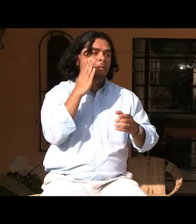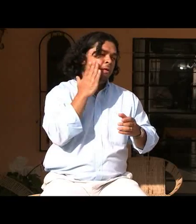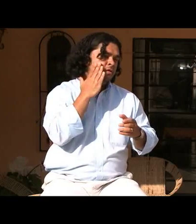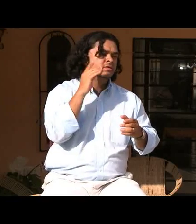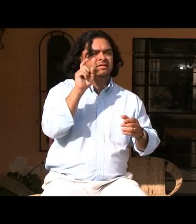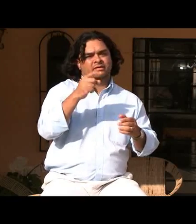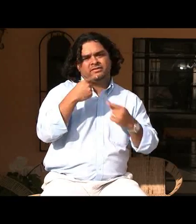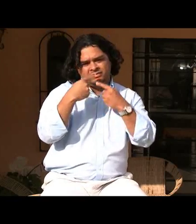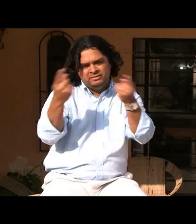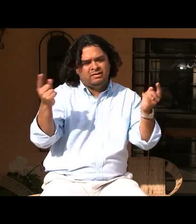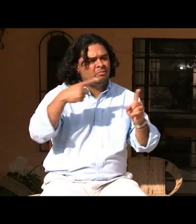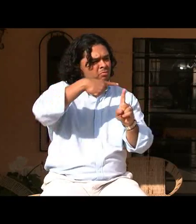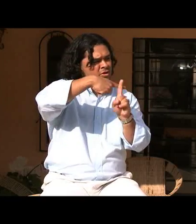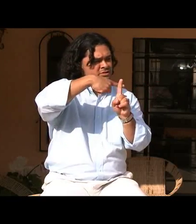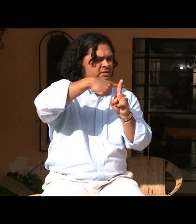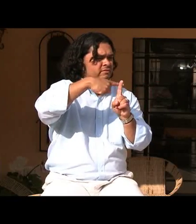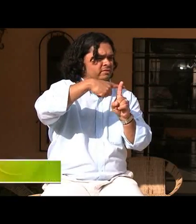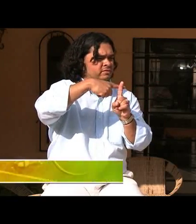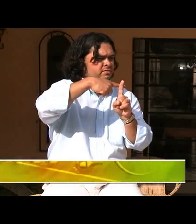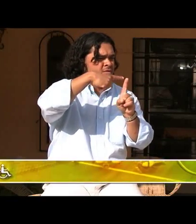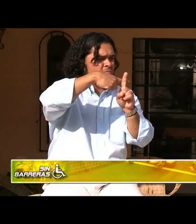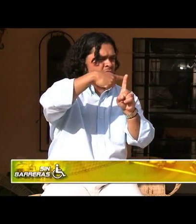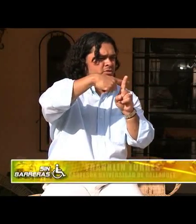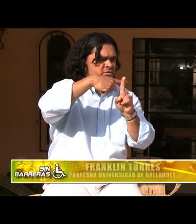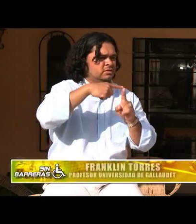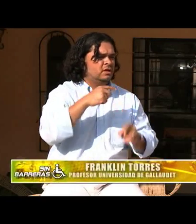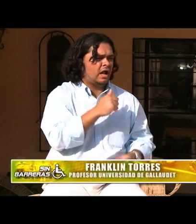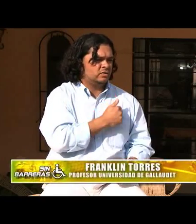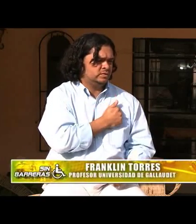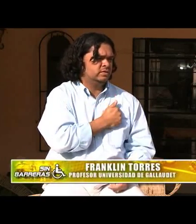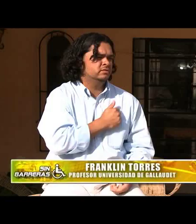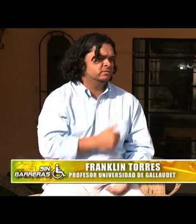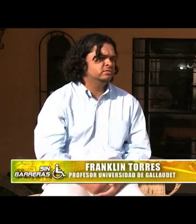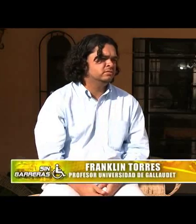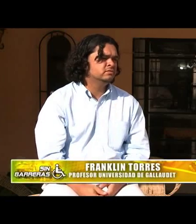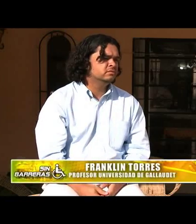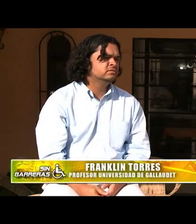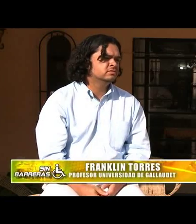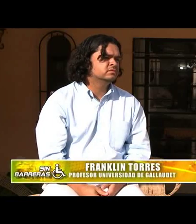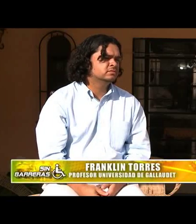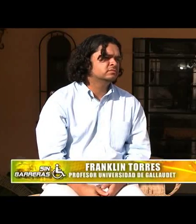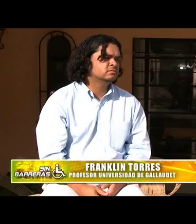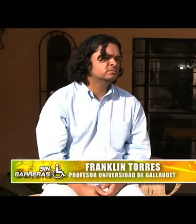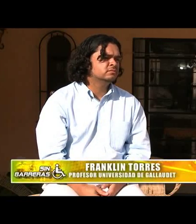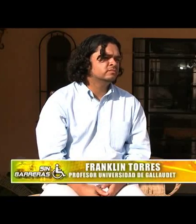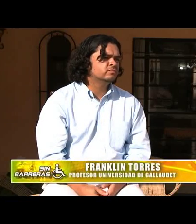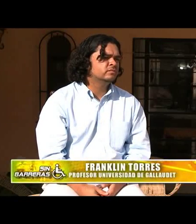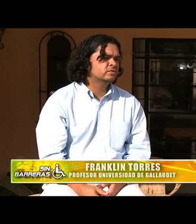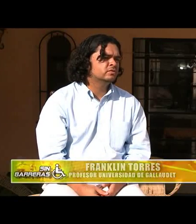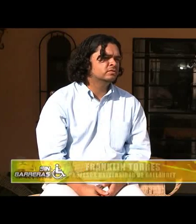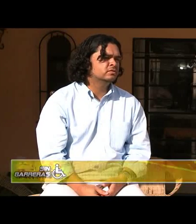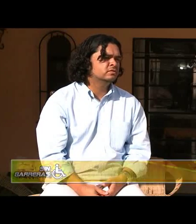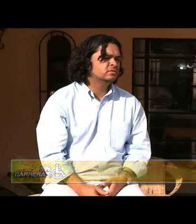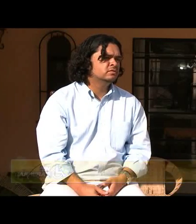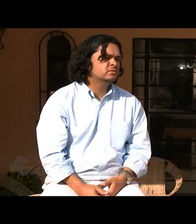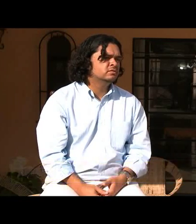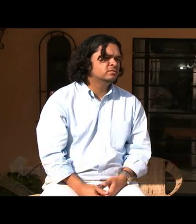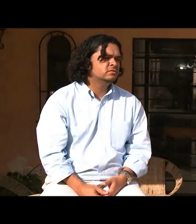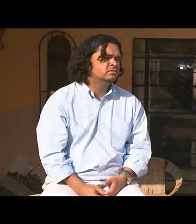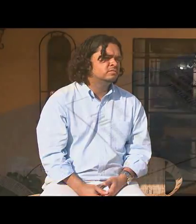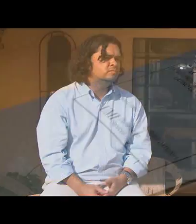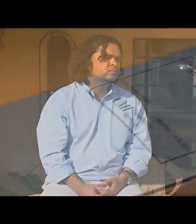tanto los profesionales los amigos los padres deben de darle mensajes positivos a los zorros para tener una actitud positiva